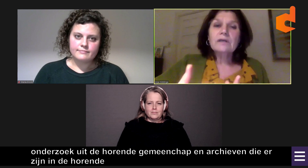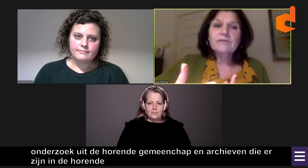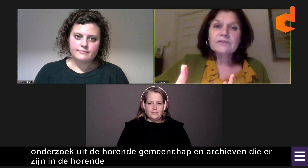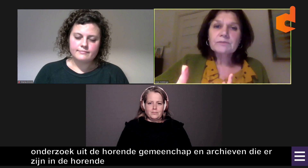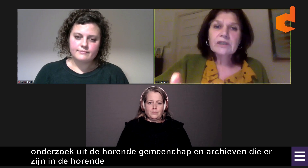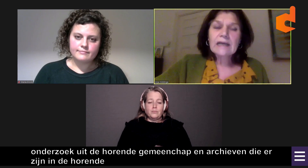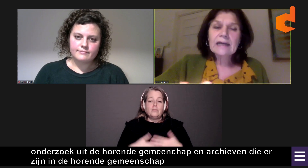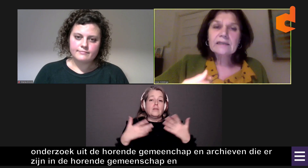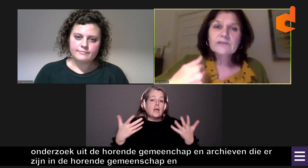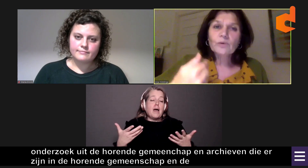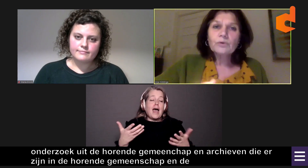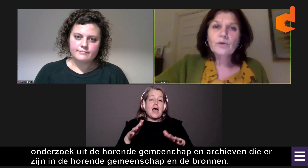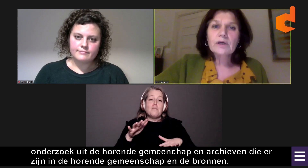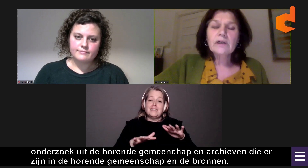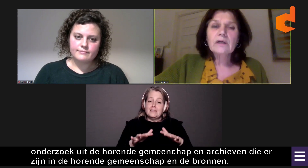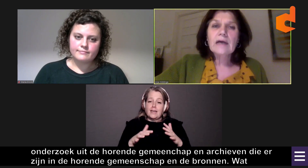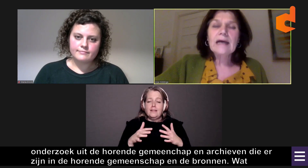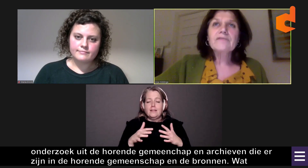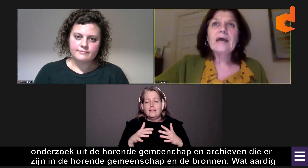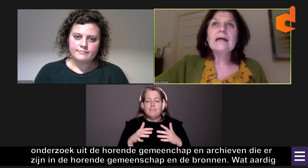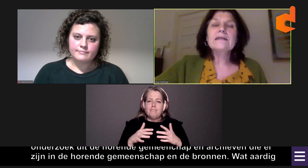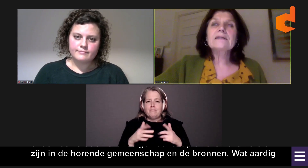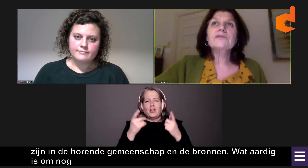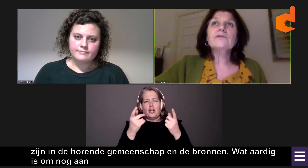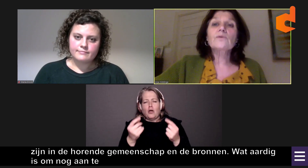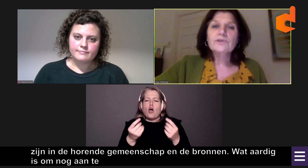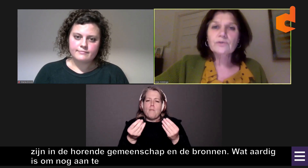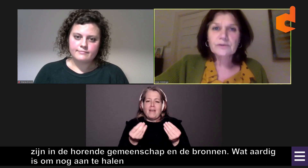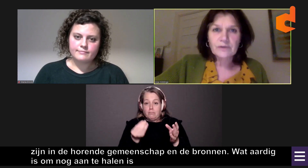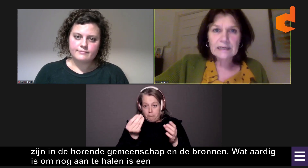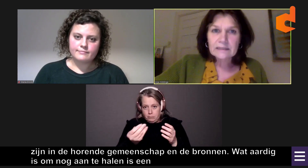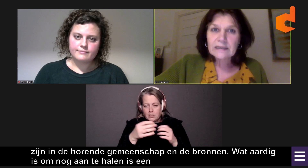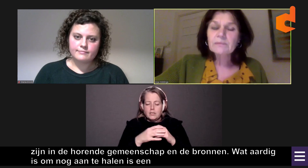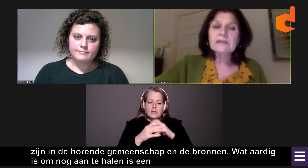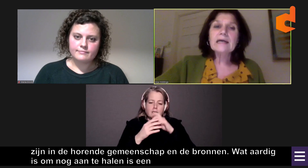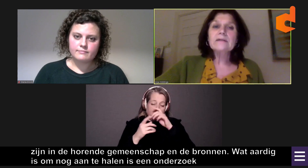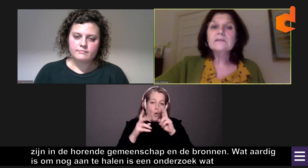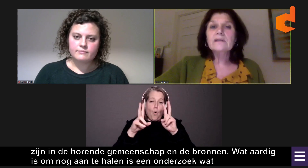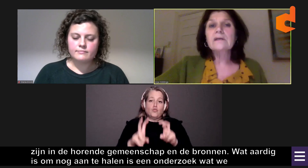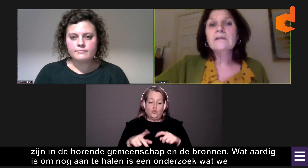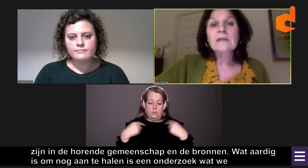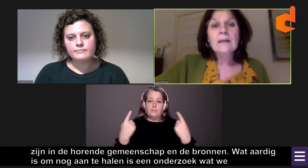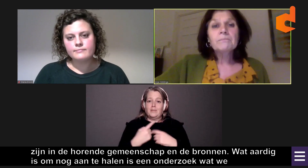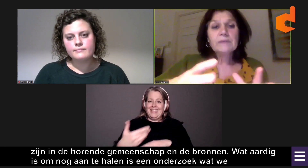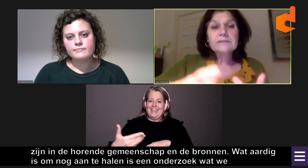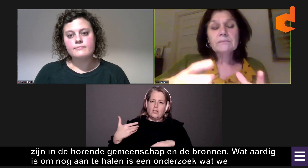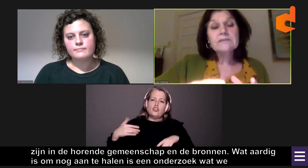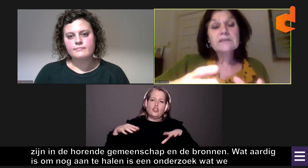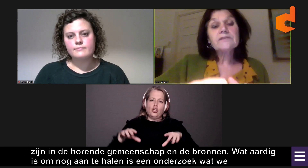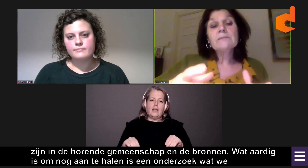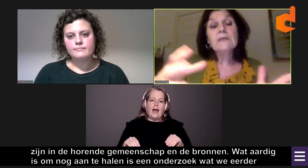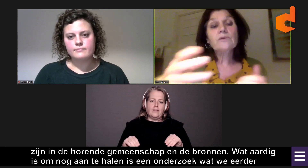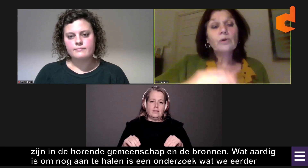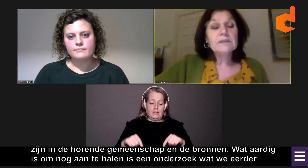Wat misschien aardig is om nog aan te halen is een onderzoek wat we eerder hebben gedaan met